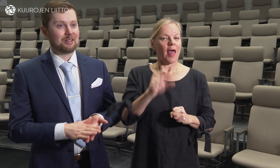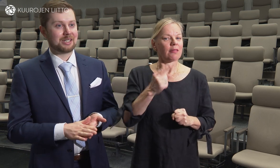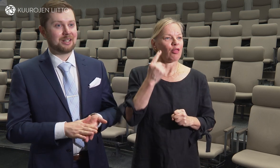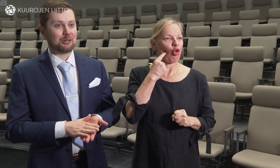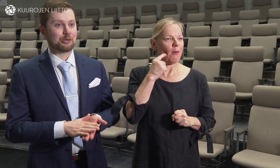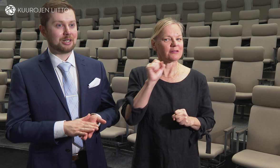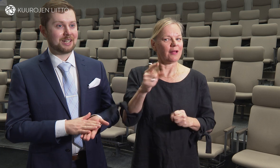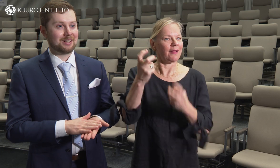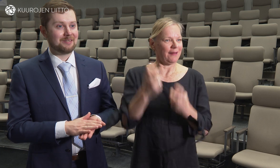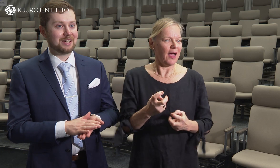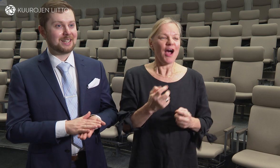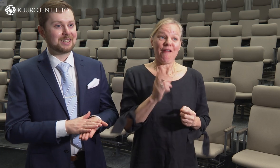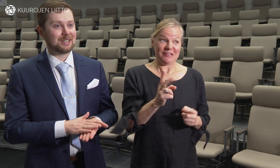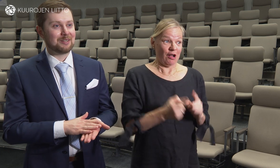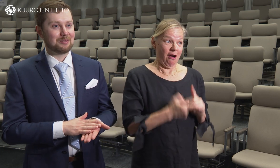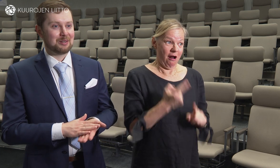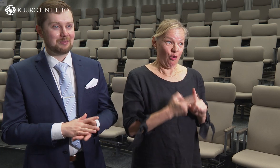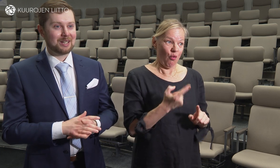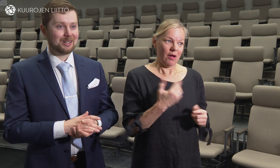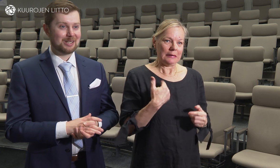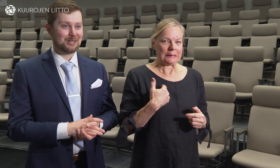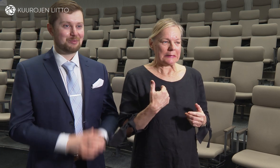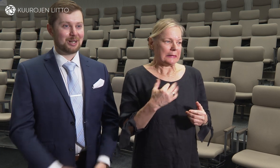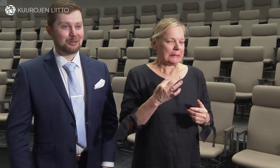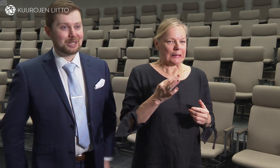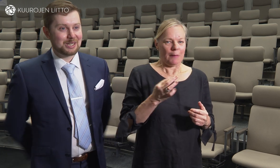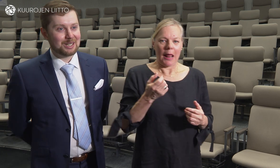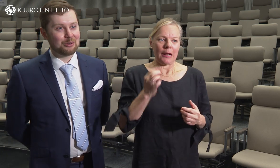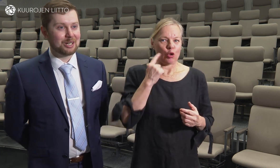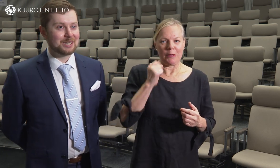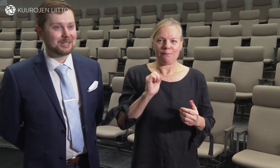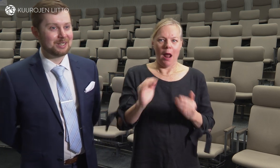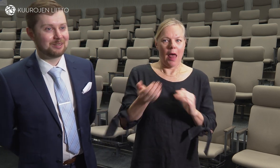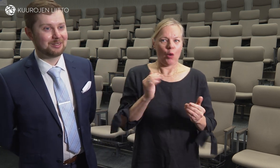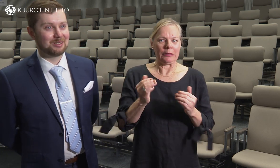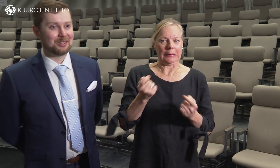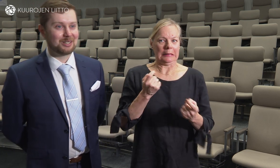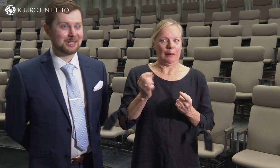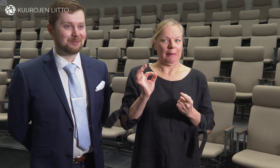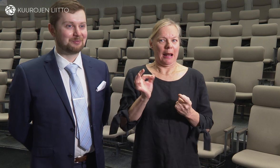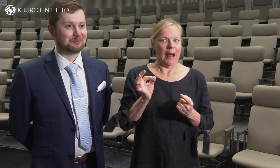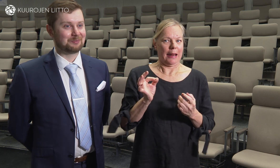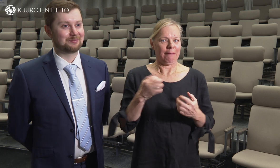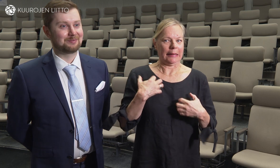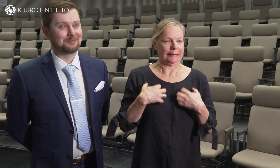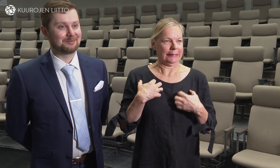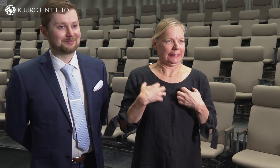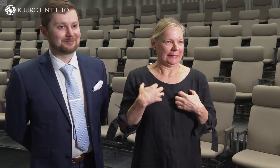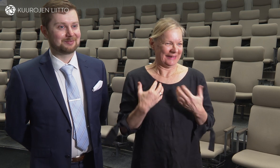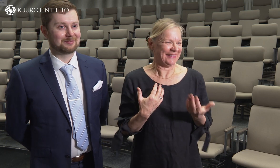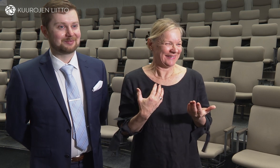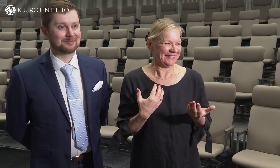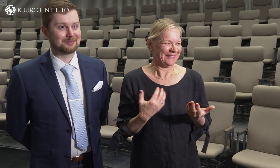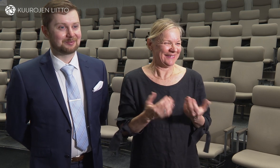varsinkin aluksi oli sellainen fiilis että minkälaista palautetta sieltä tulee sitten takaisin niin